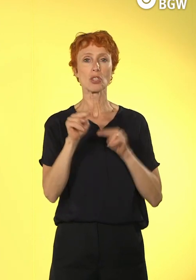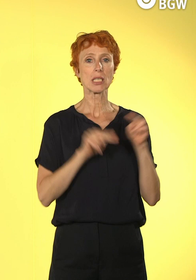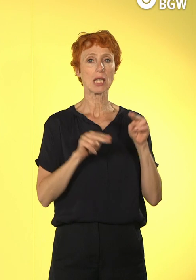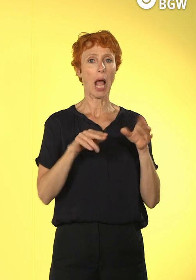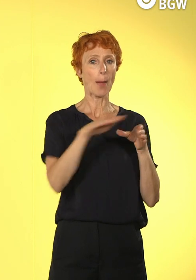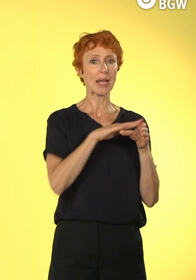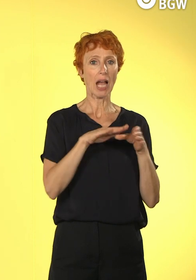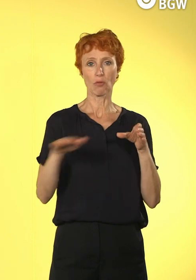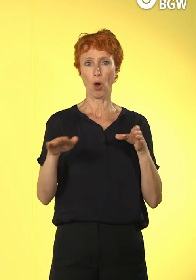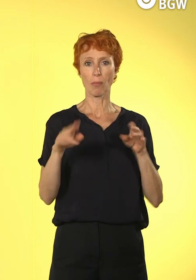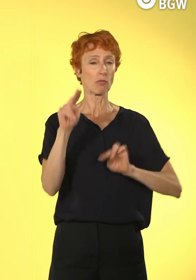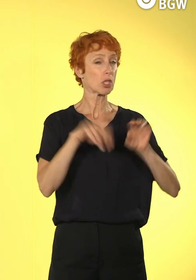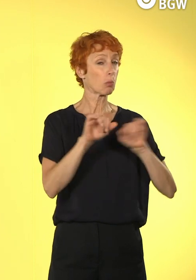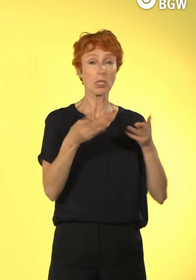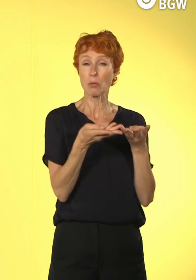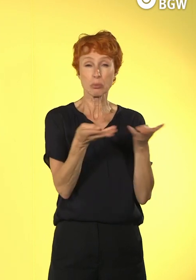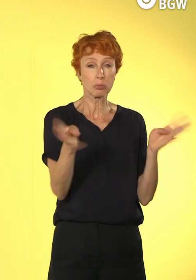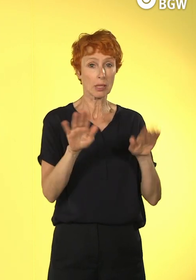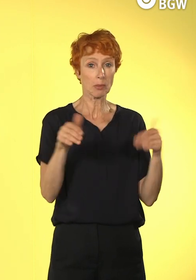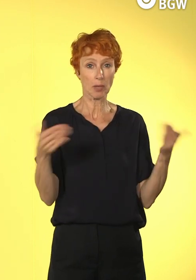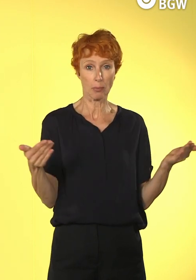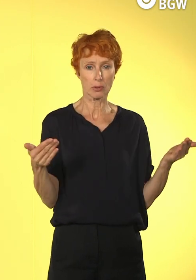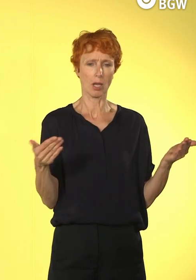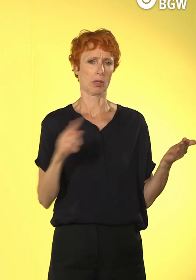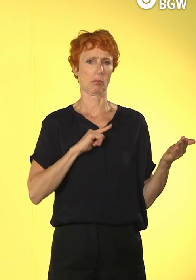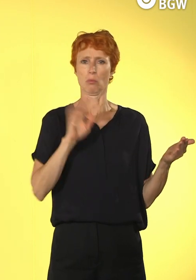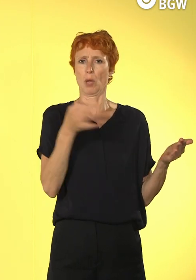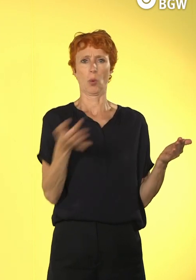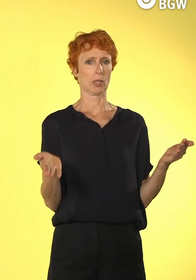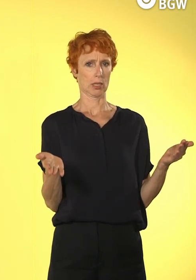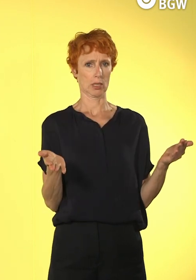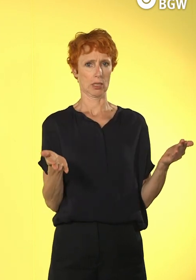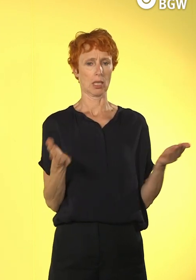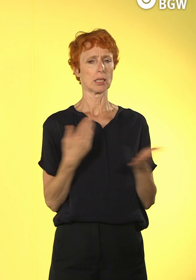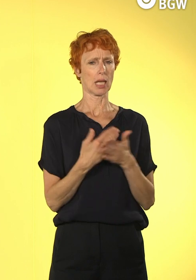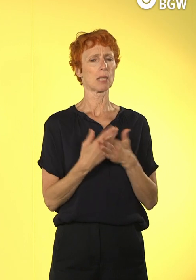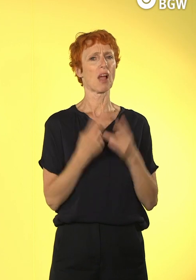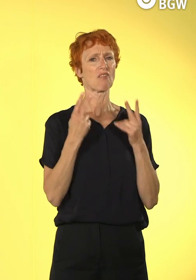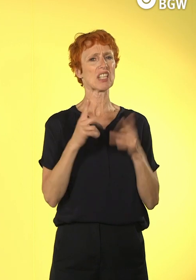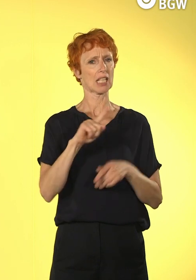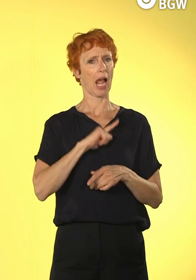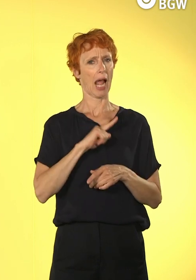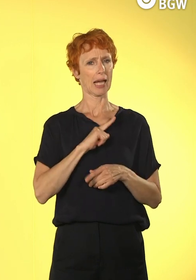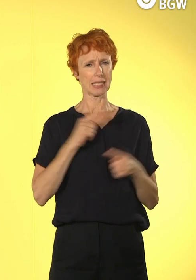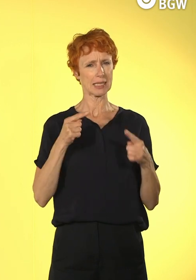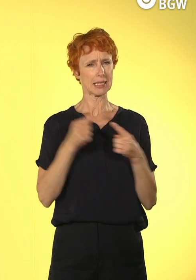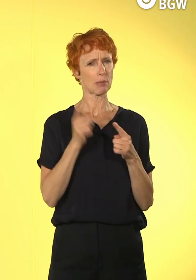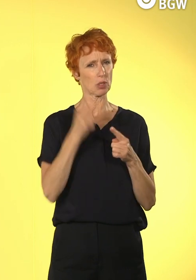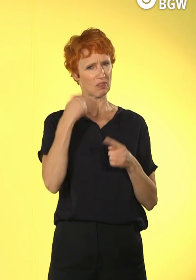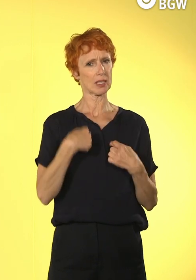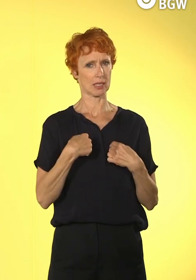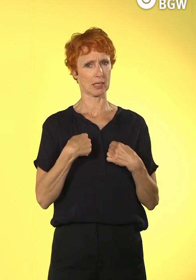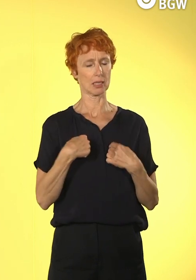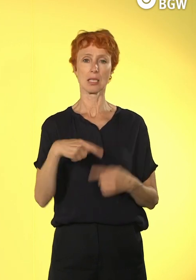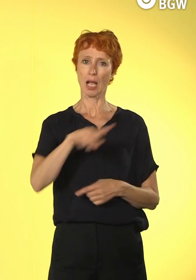nutze ich nicht, auch da gilt es zu fokussieren. Wir sollten nicht den Anspruch haben, IT-Experten zu werden, sondern